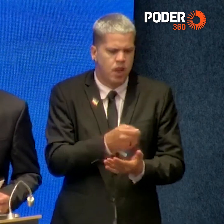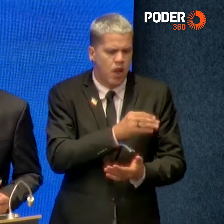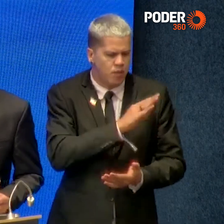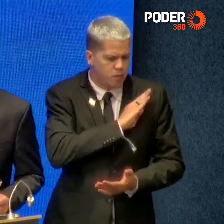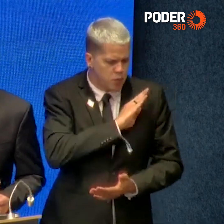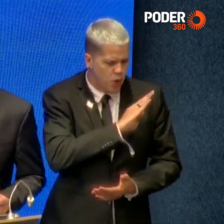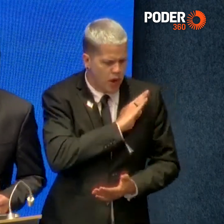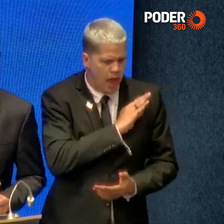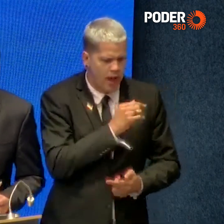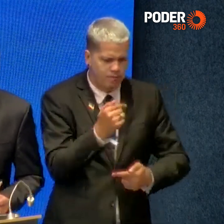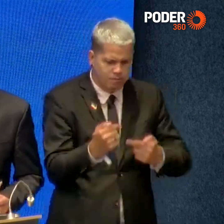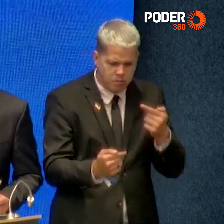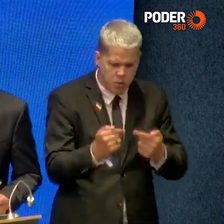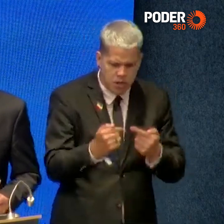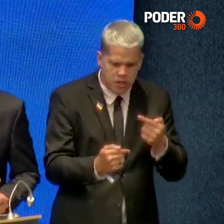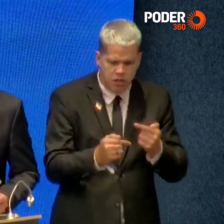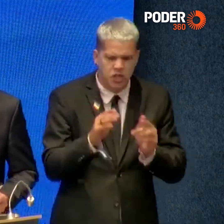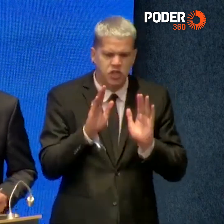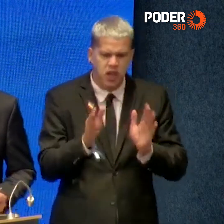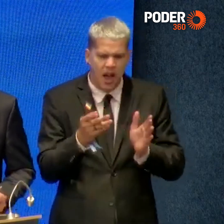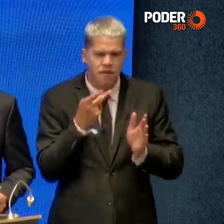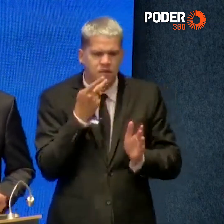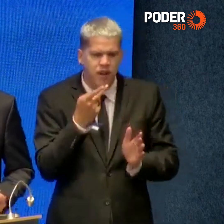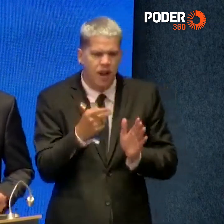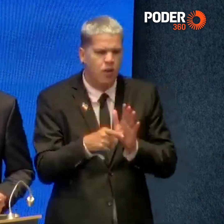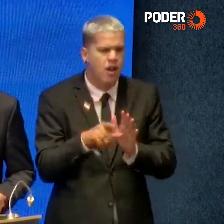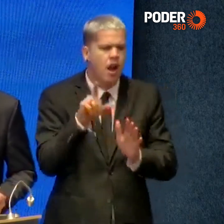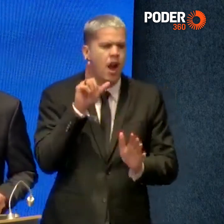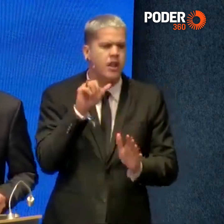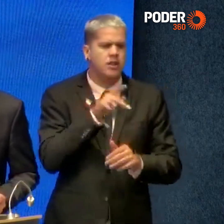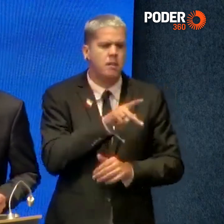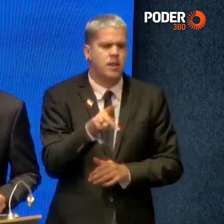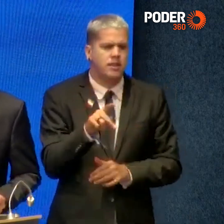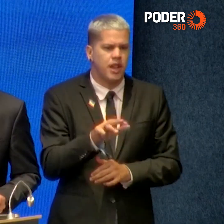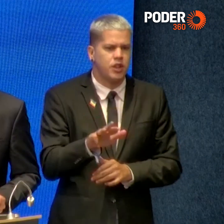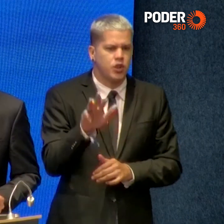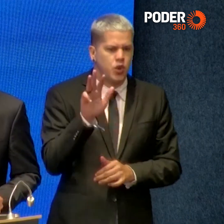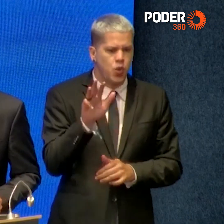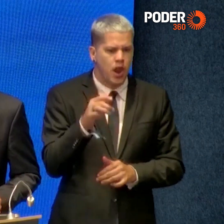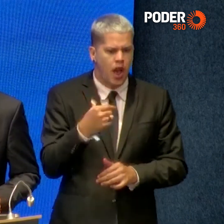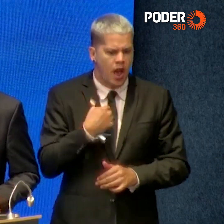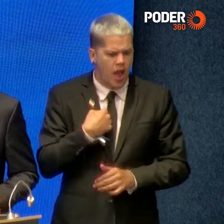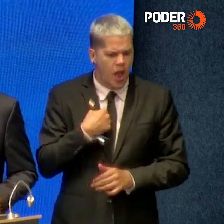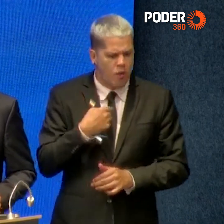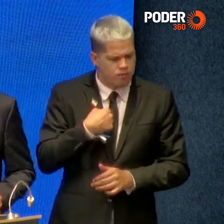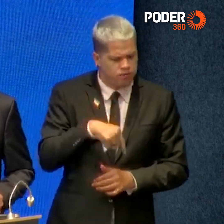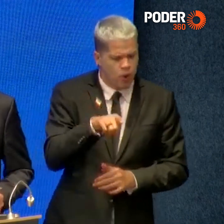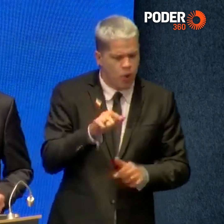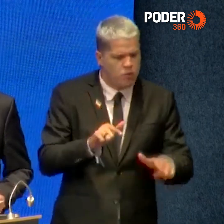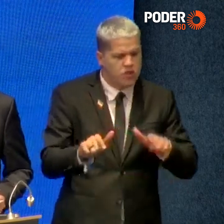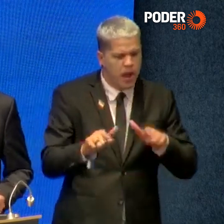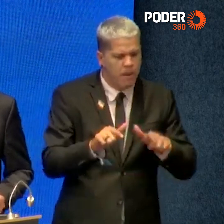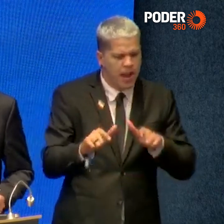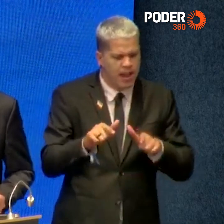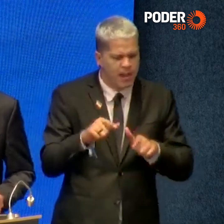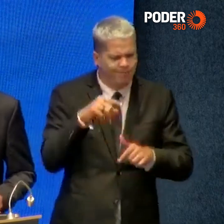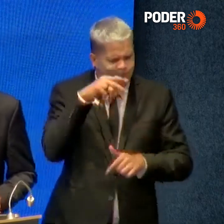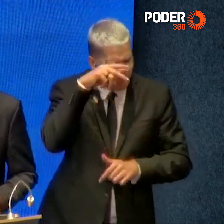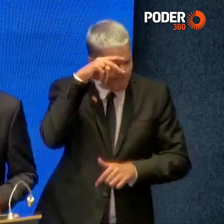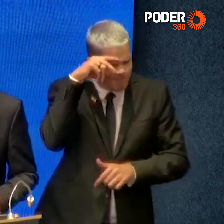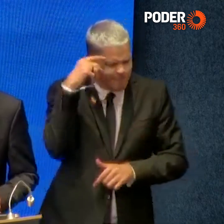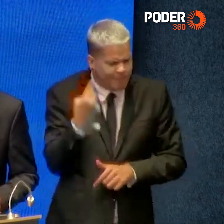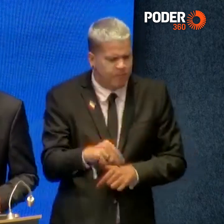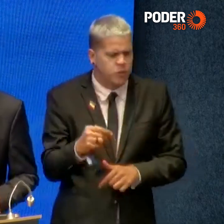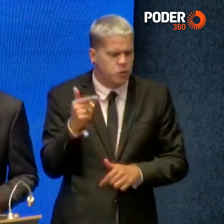como frisou bem o presidente Lula, eu vou trabalhar incansavelmente para viabilizar políticas